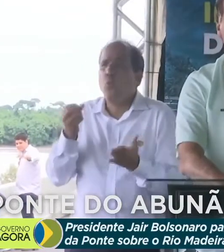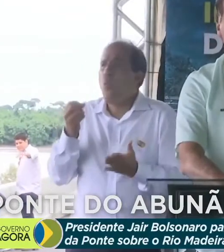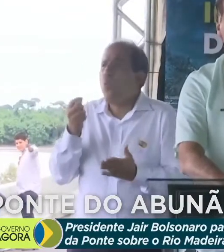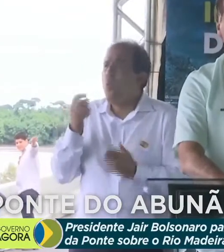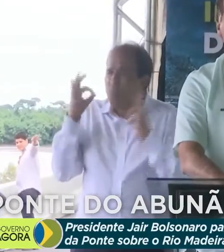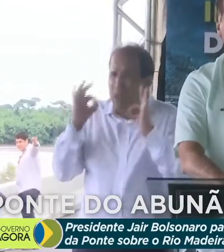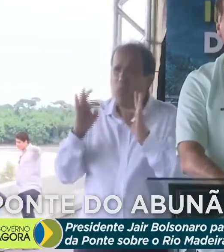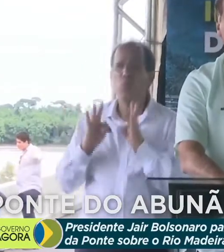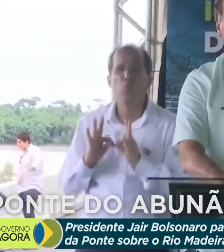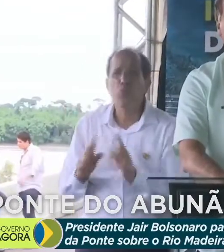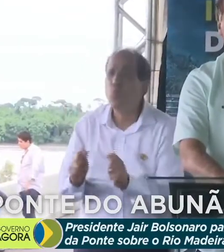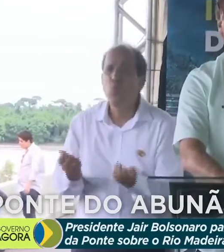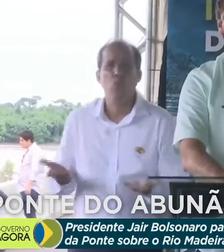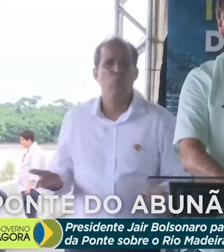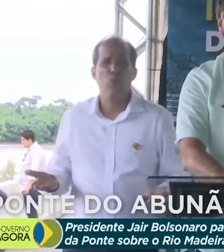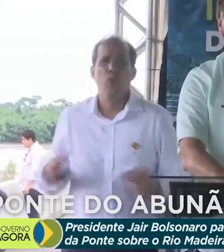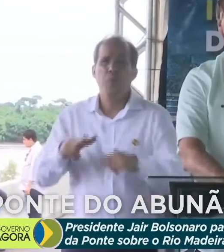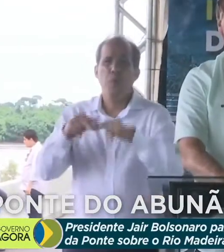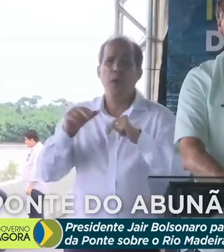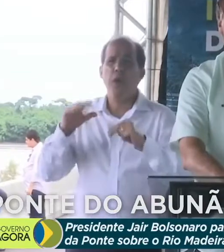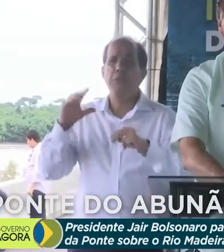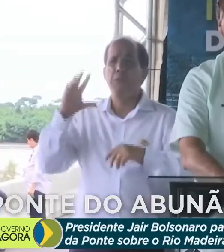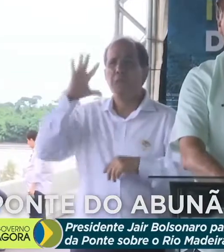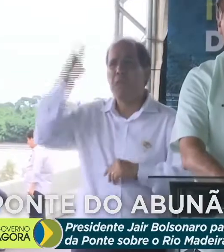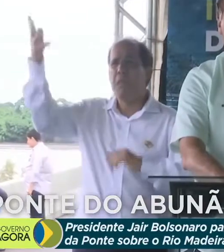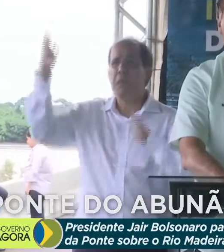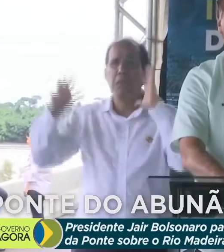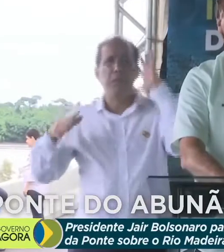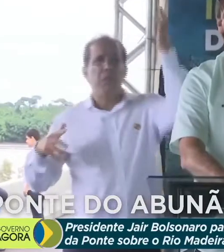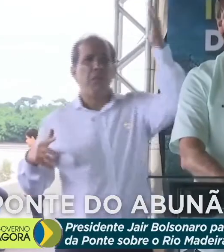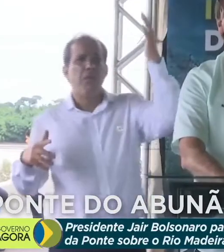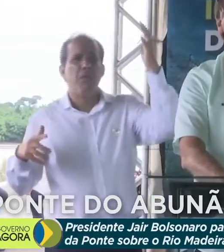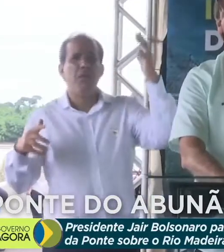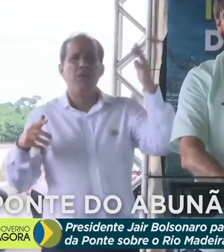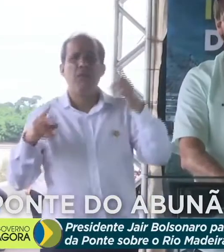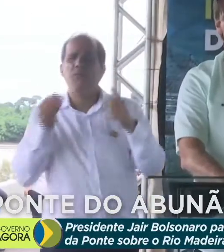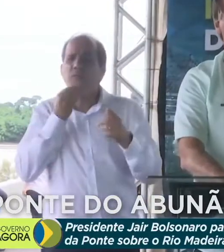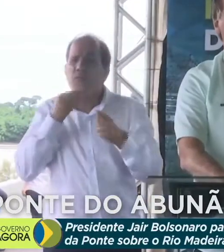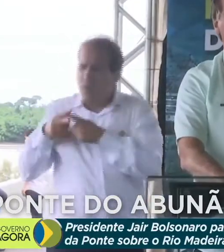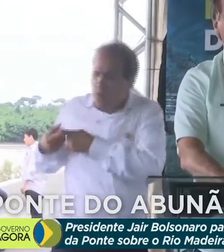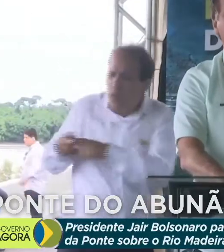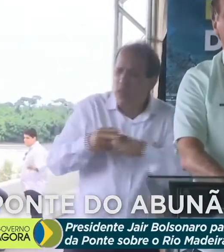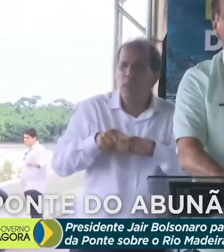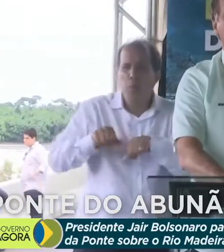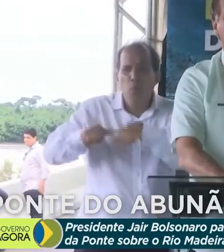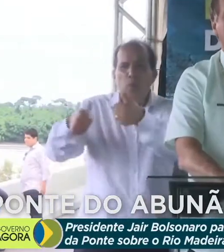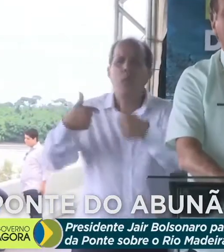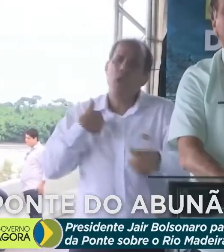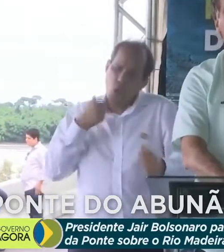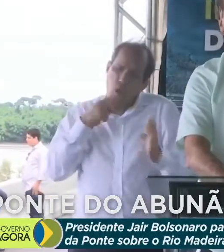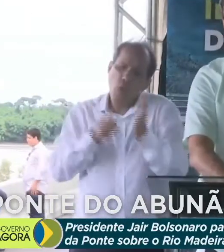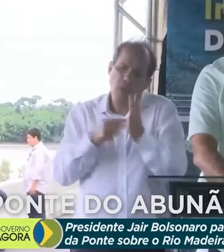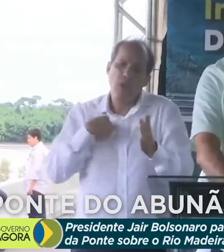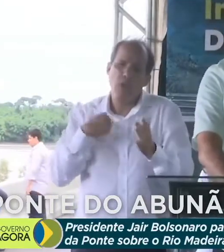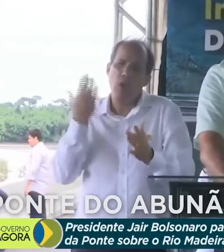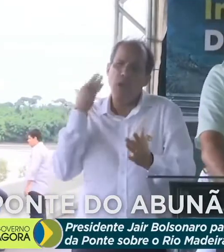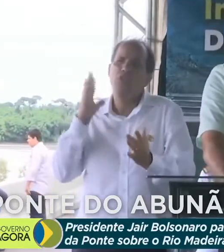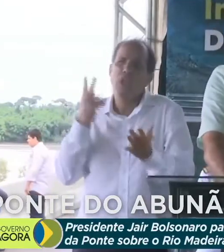por decisões que devem e são refeitas. Repito, como eu também já errei